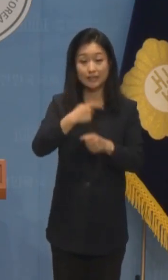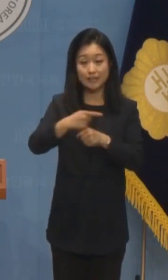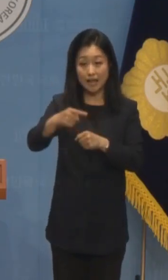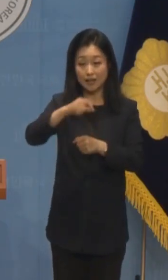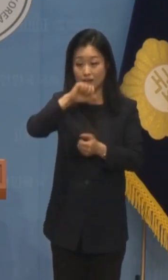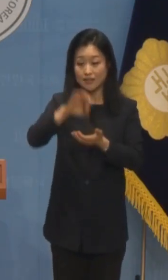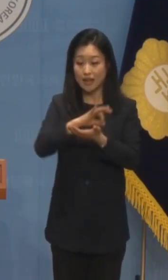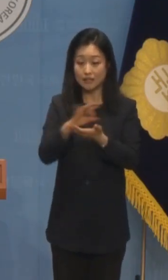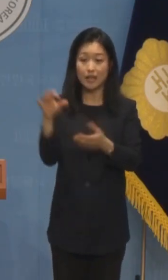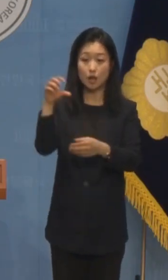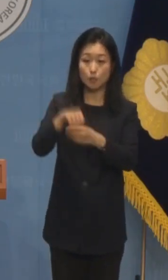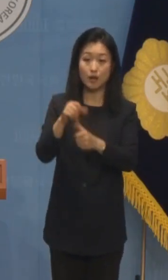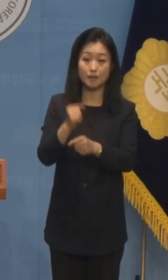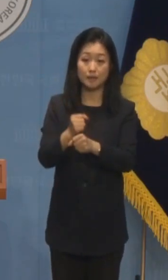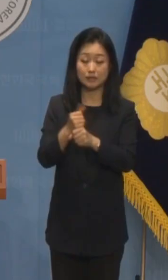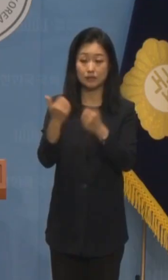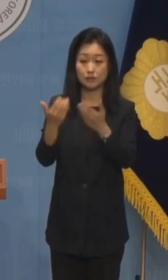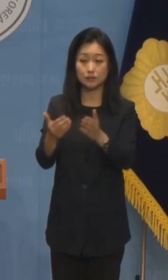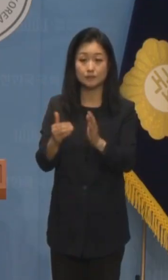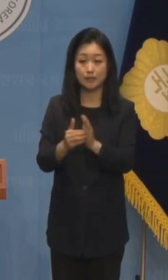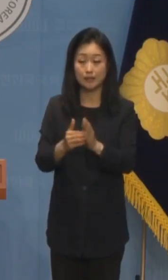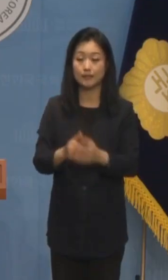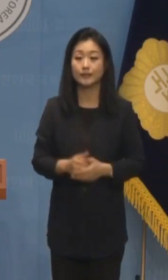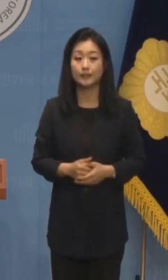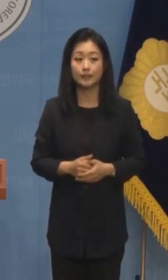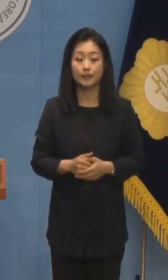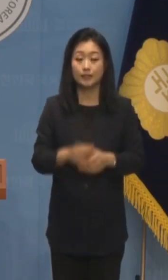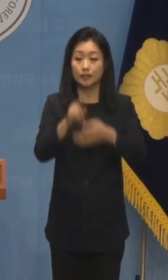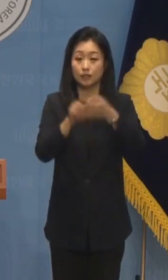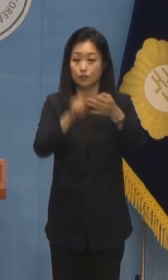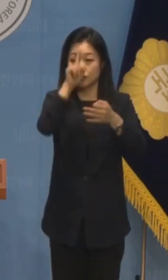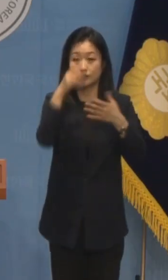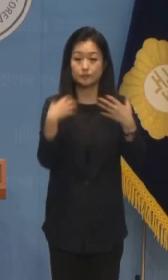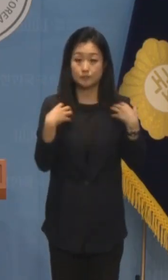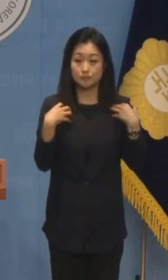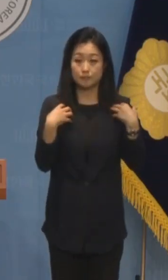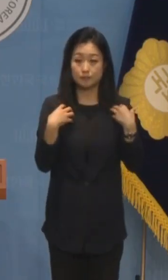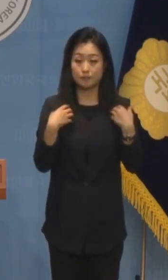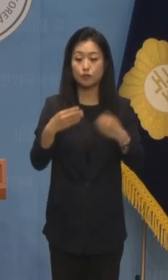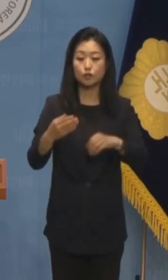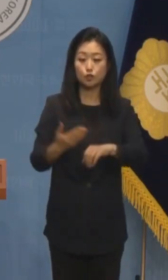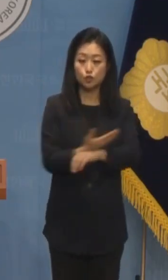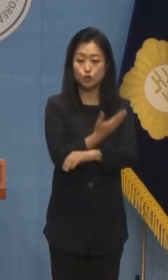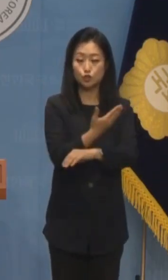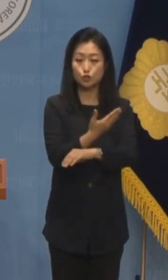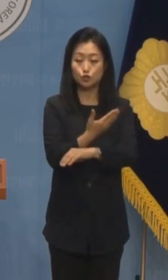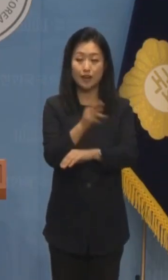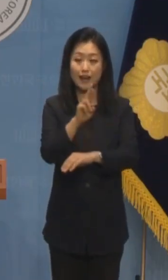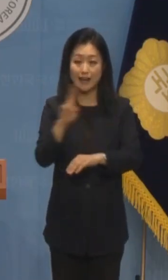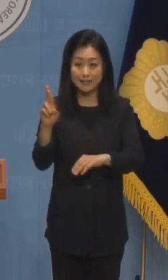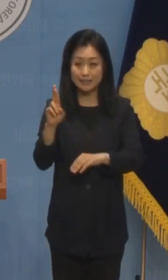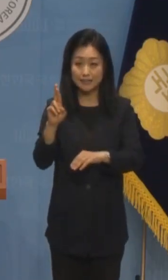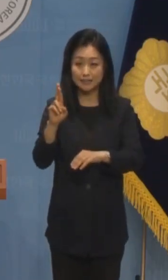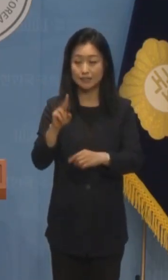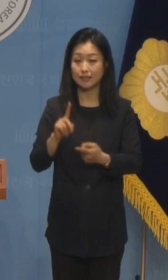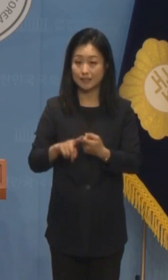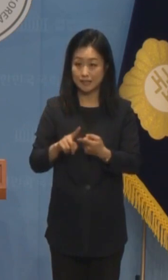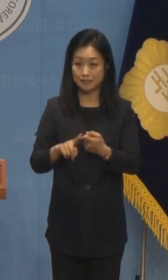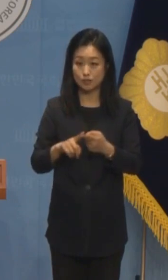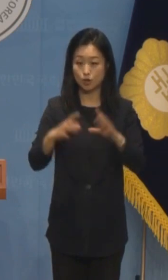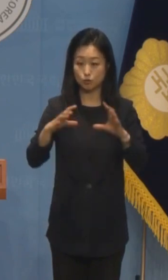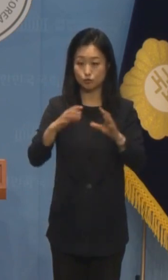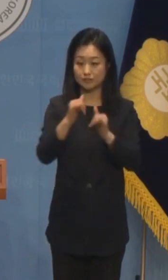예산을 반영했습니다. 이미 윤석열 정부는 뉴라이트 성향 인사들을 국사편찬위원회,